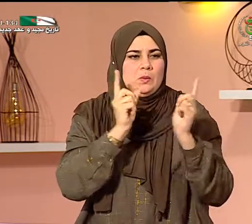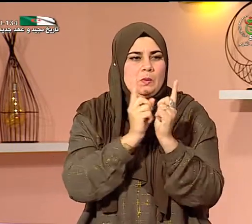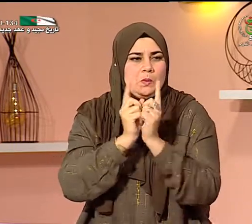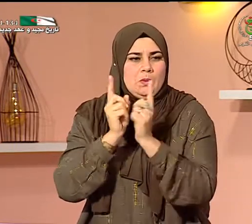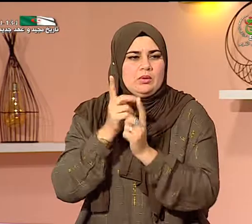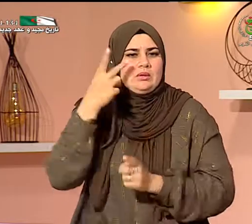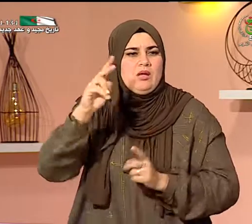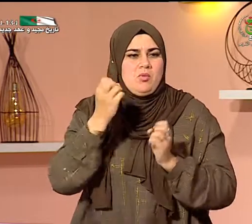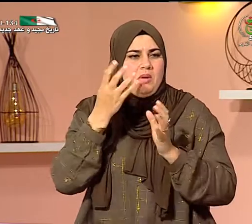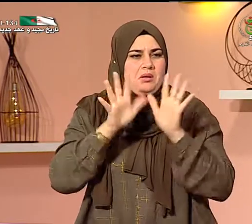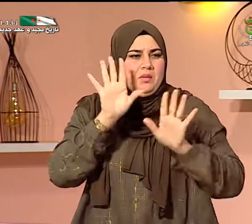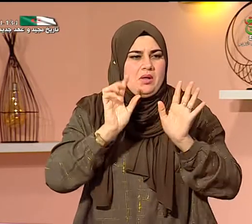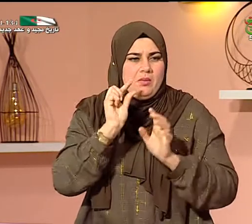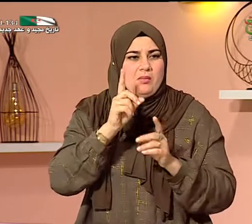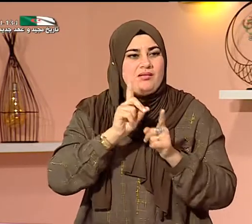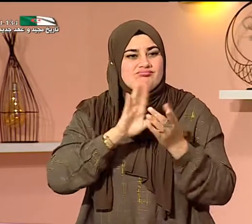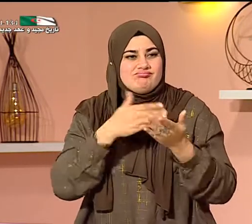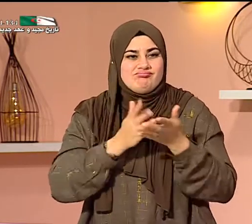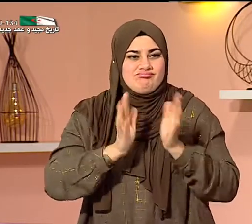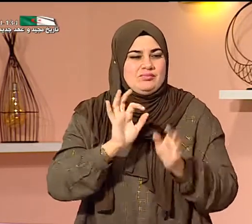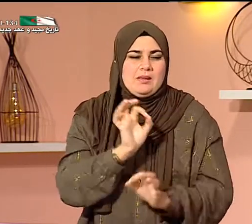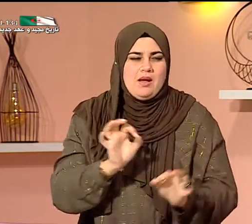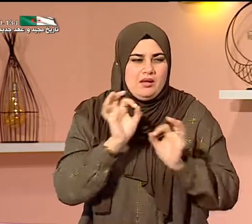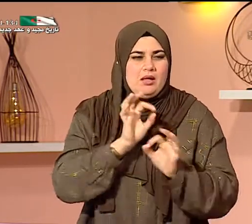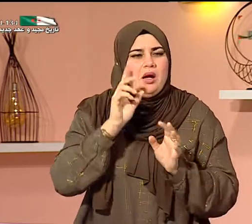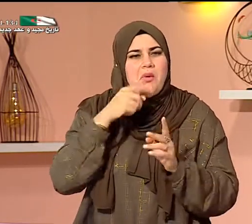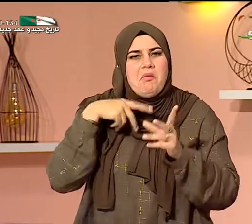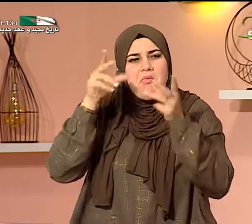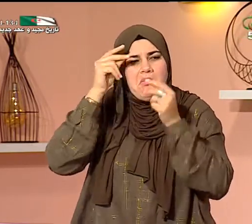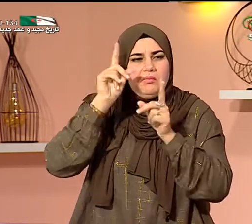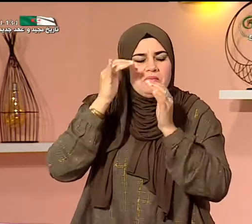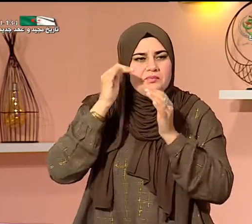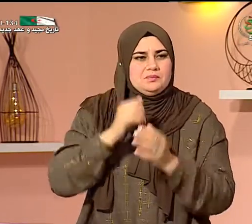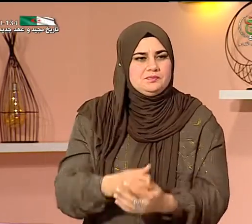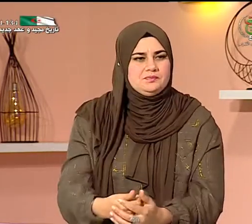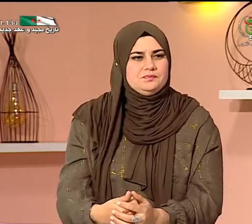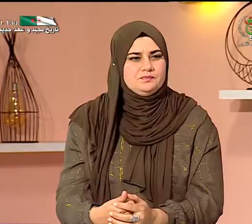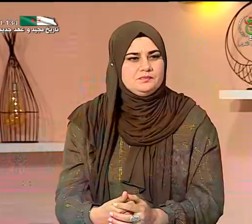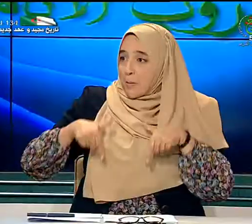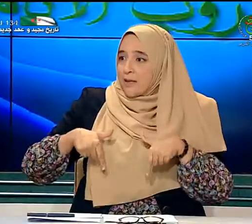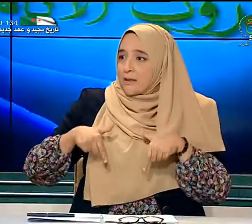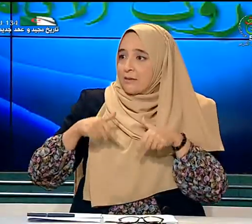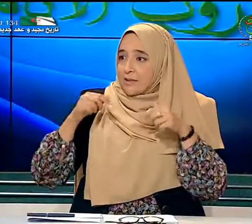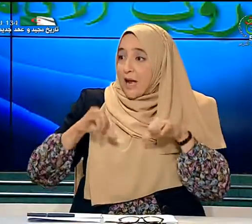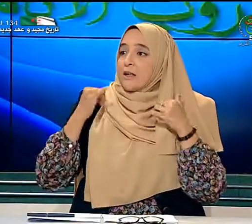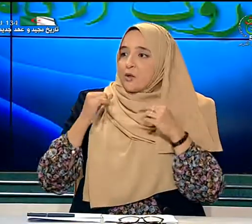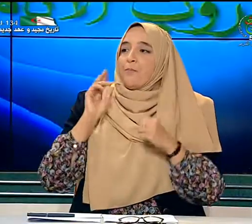يعلمنا اللغة الإشارية كانت لغة إيمائية وليست لغة إشارية أنت تتكلمني على المدرسة صغار الصم